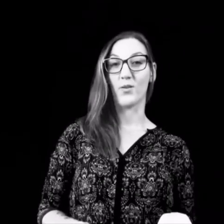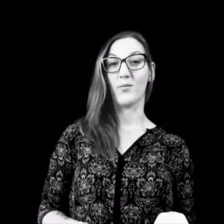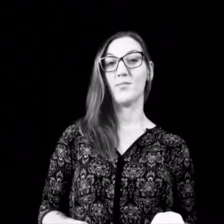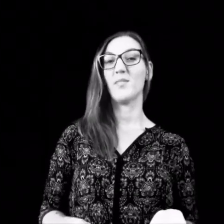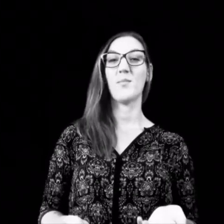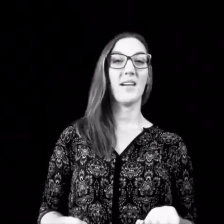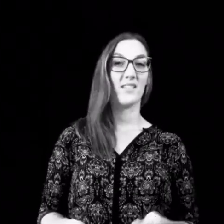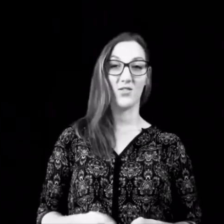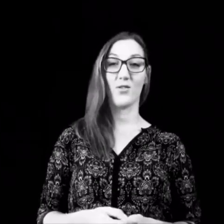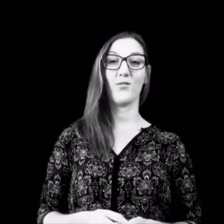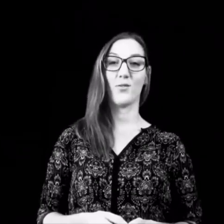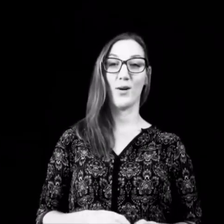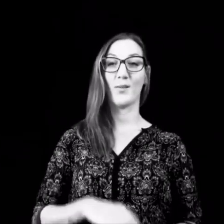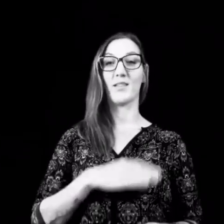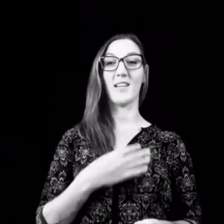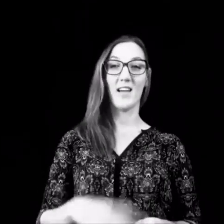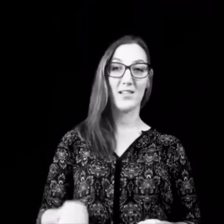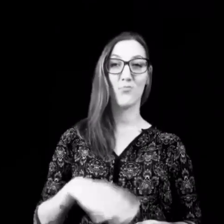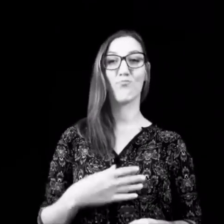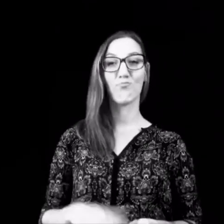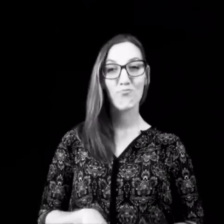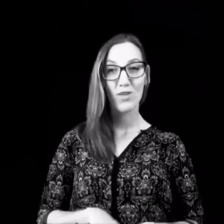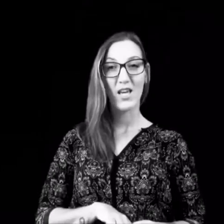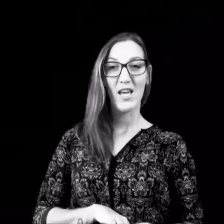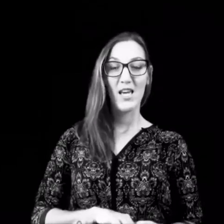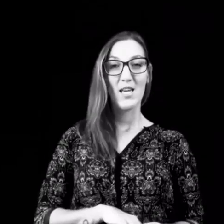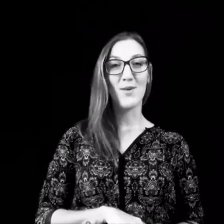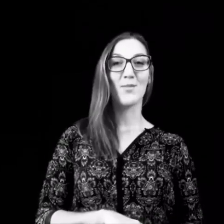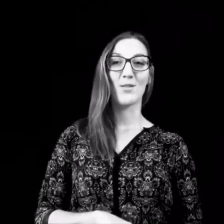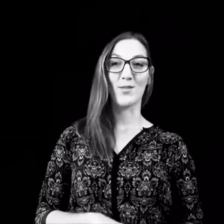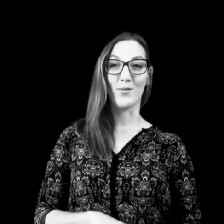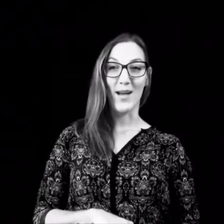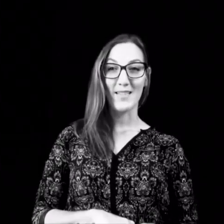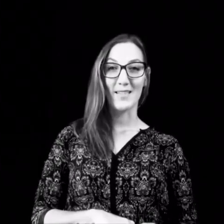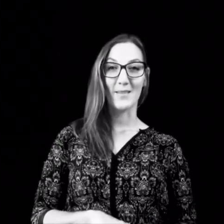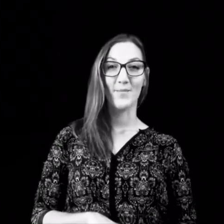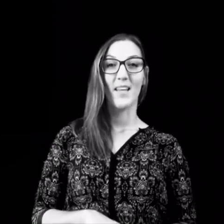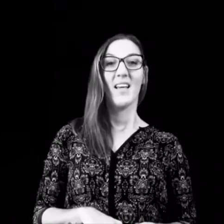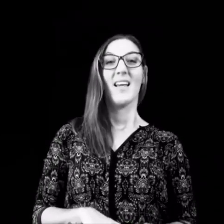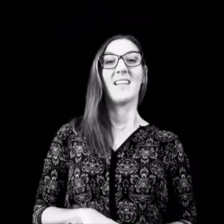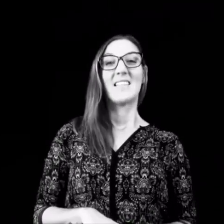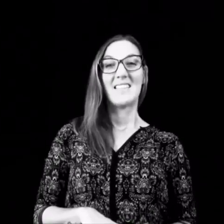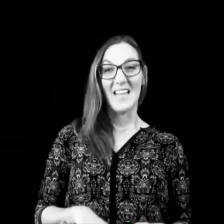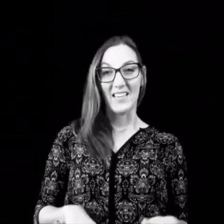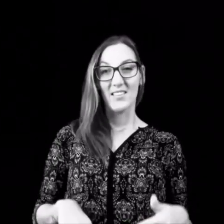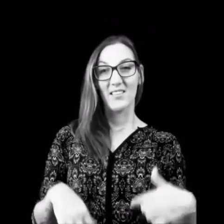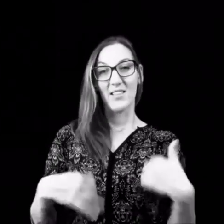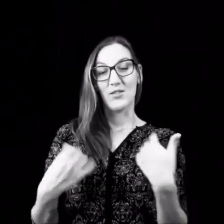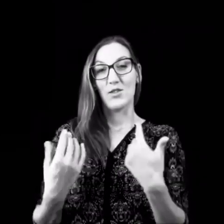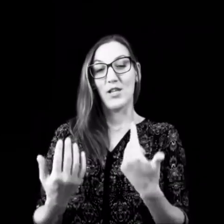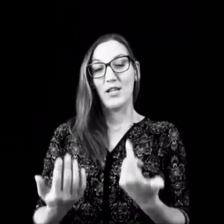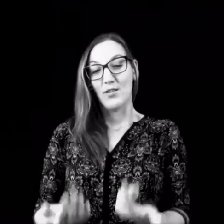kommen, die merken das schon vor, aber es geht halt immer munter so weiter, dann entsteht